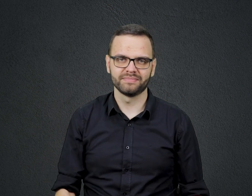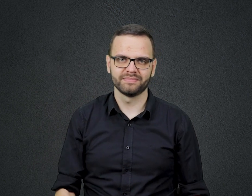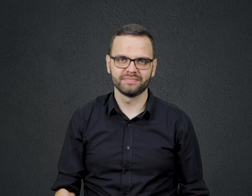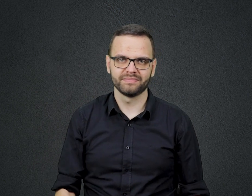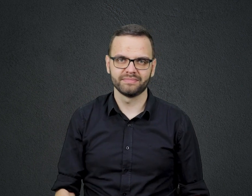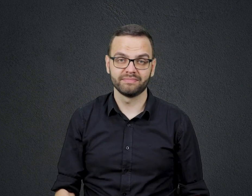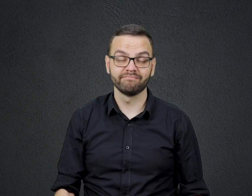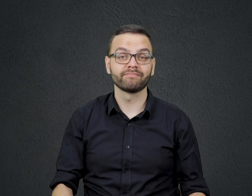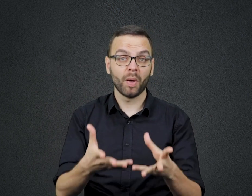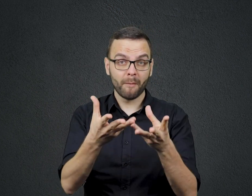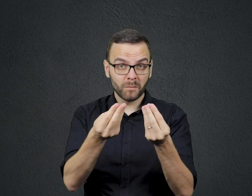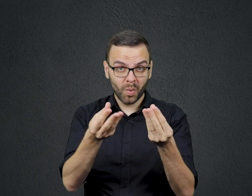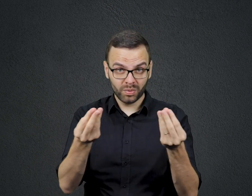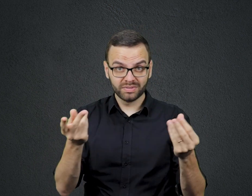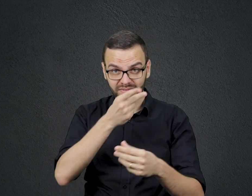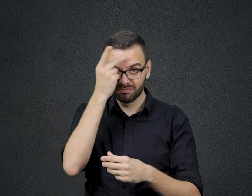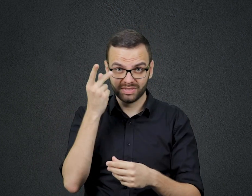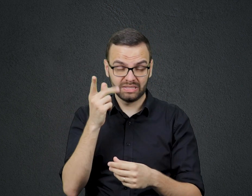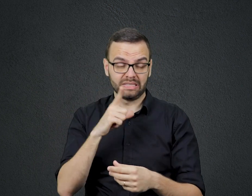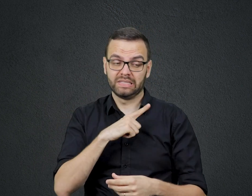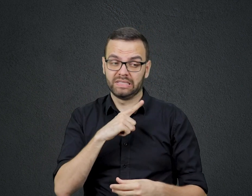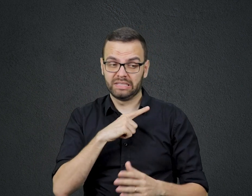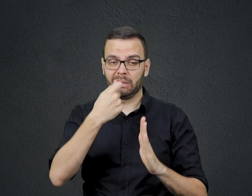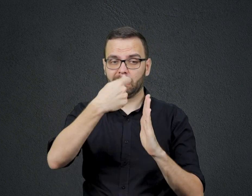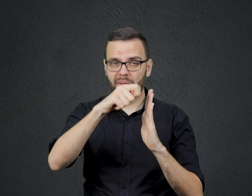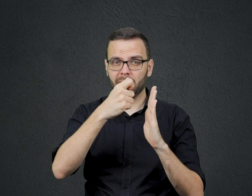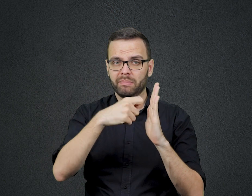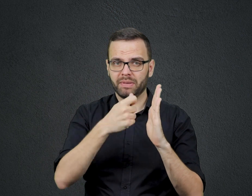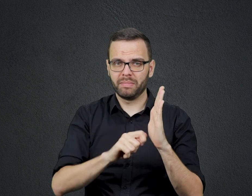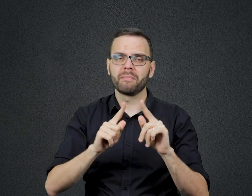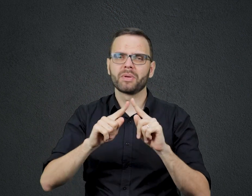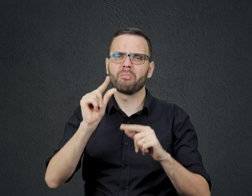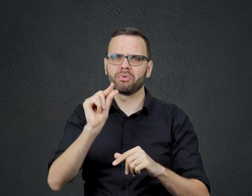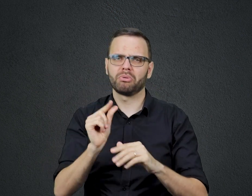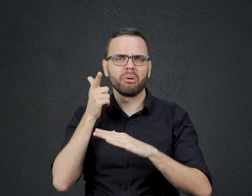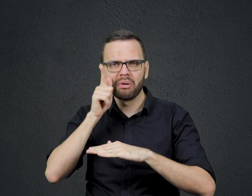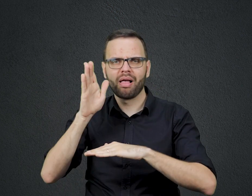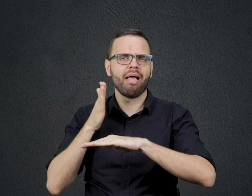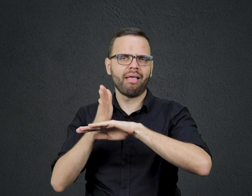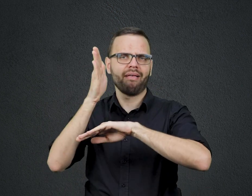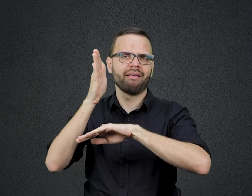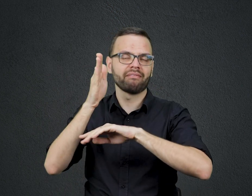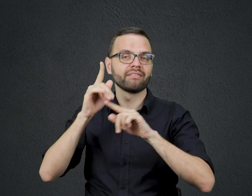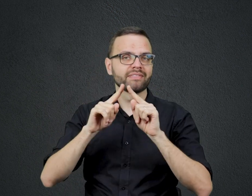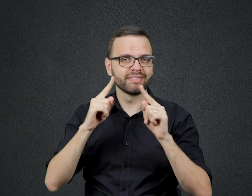Muitos são avaliados Poucos os aprovados Venham aprovados para a casa do Pai